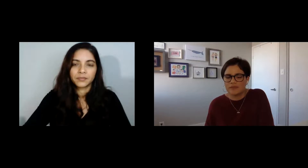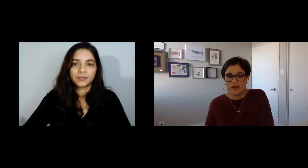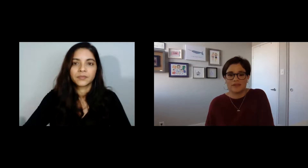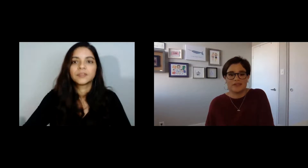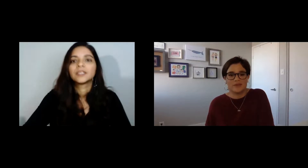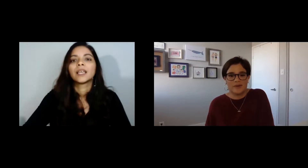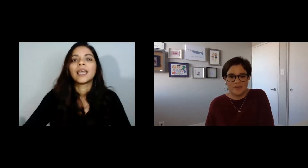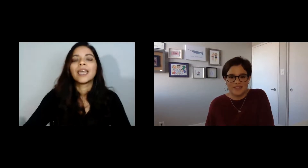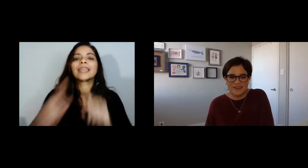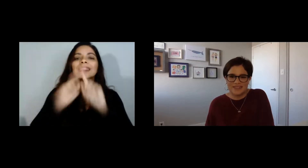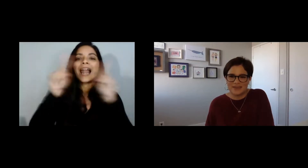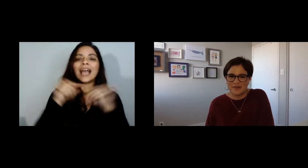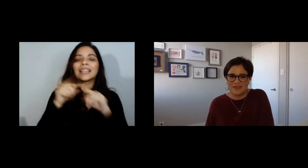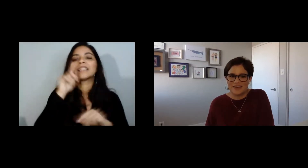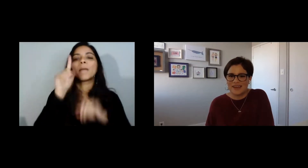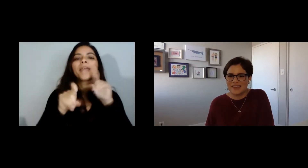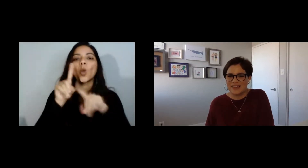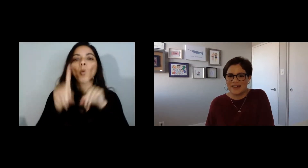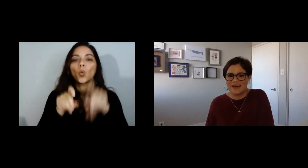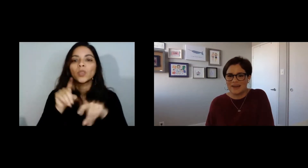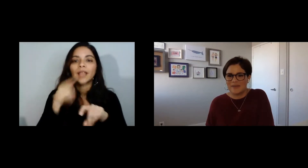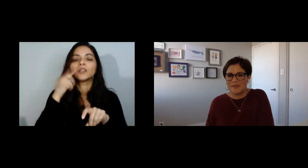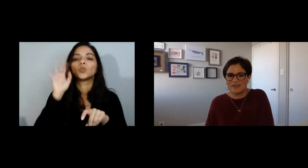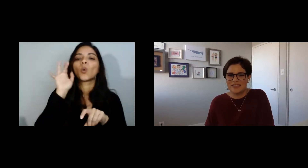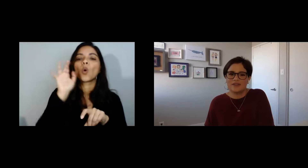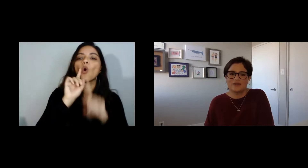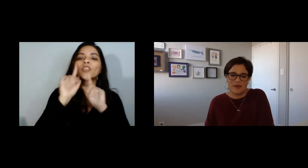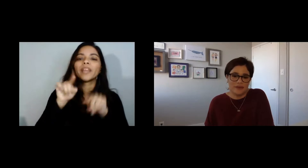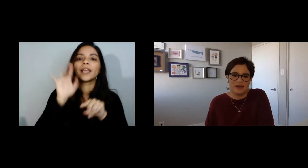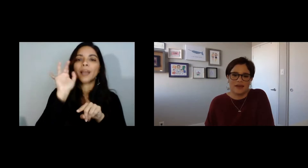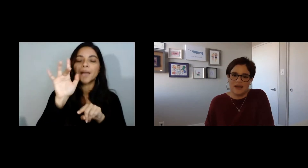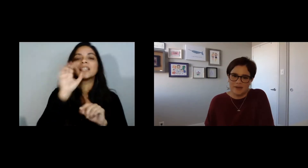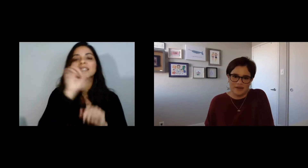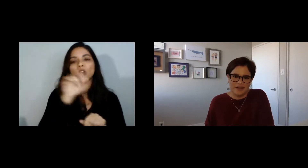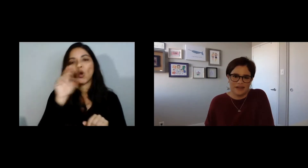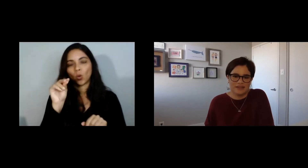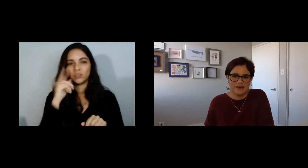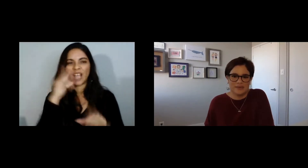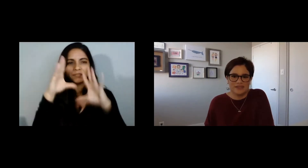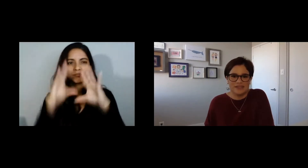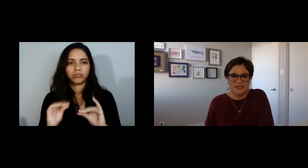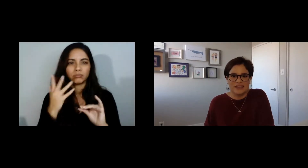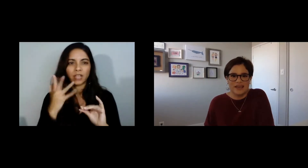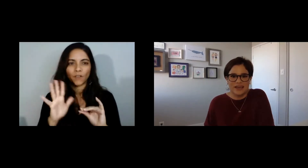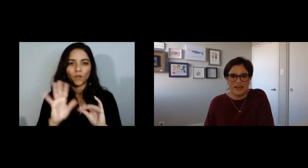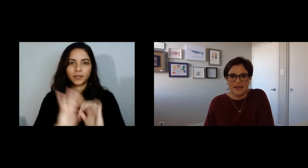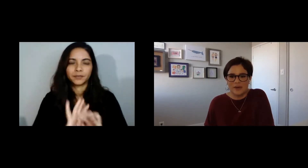solamente tenemos una persona que se ha vacunado de las que ha respondido todavía la mayoría estamos